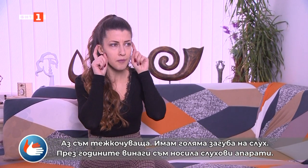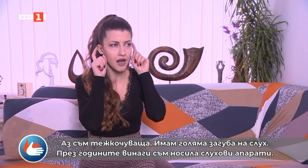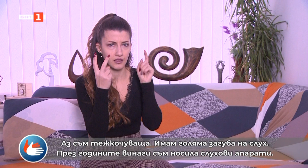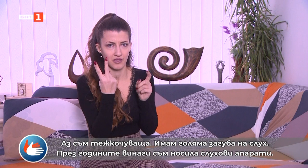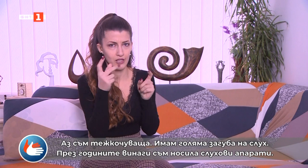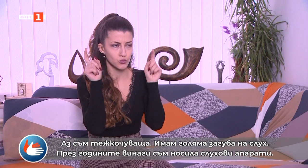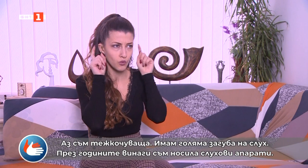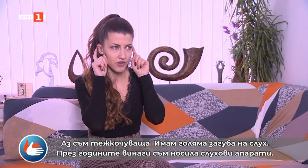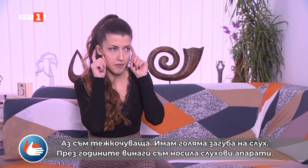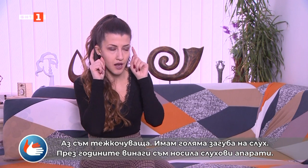апарати.